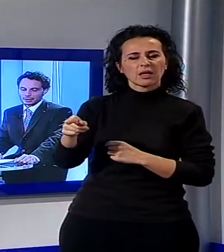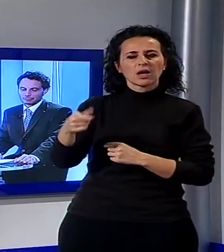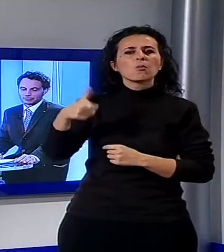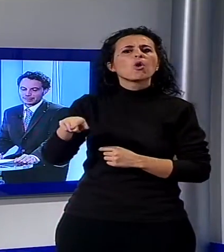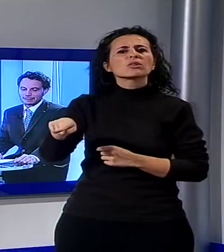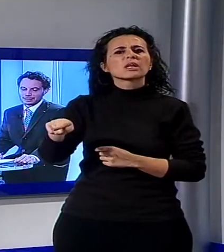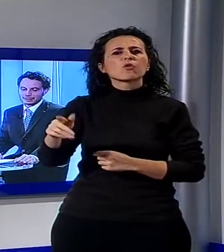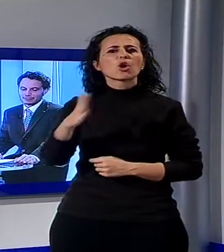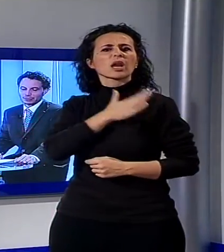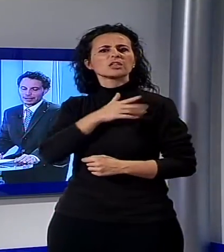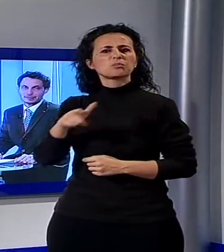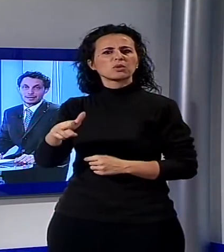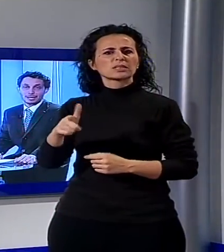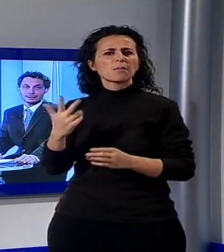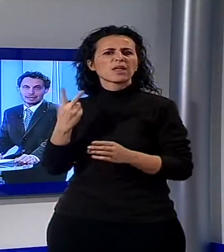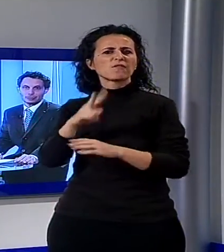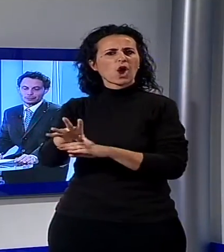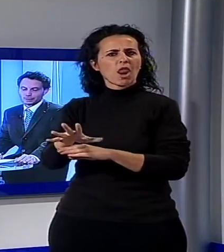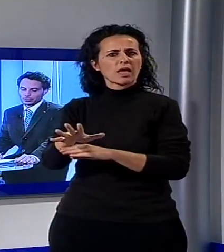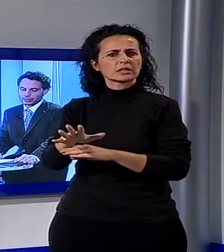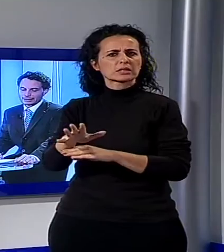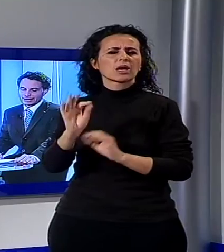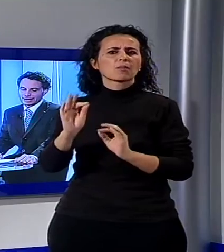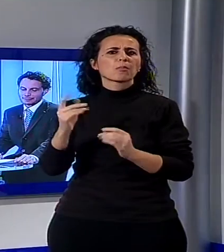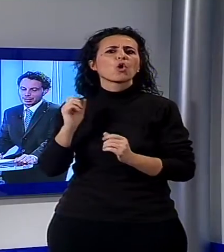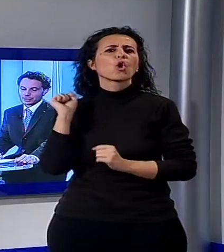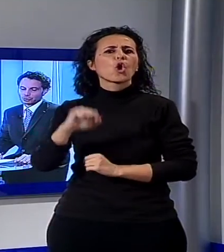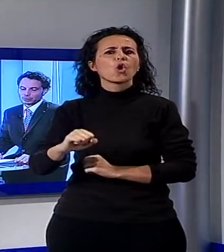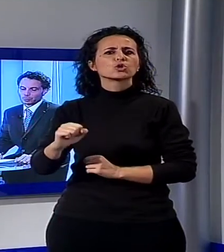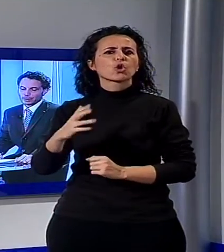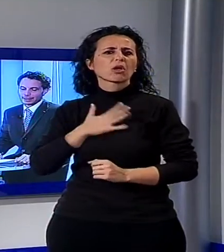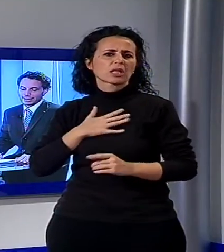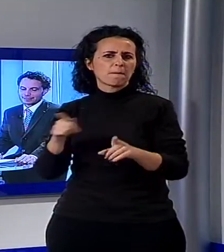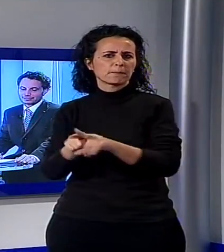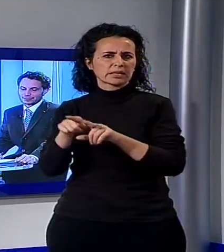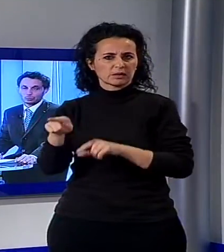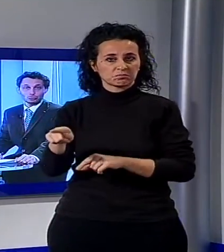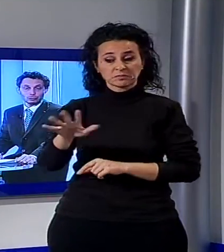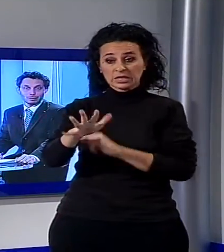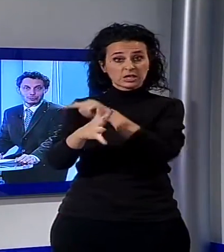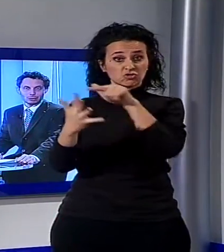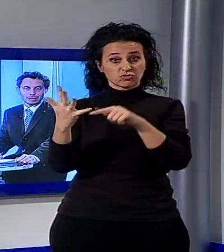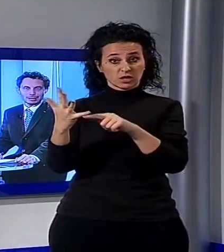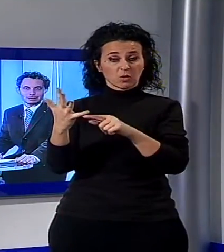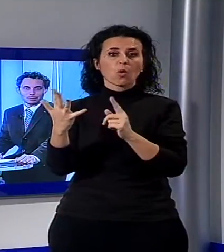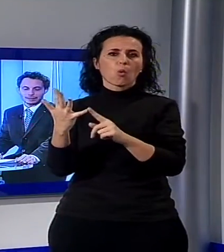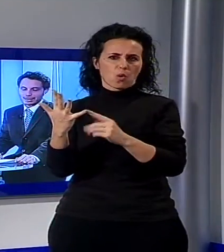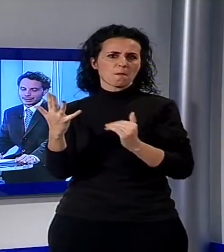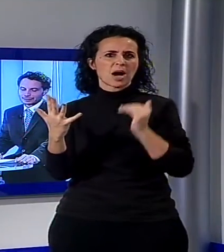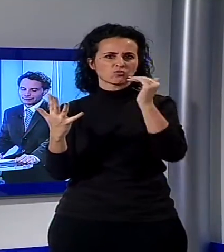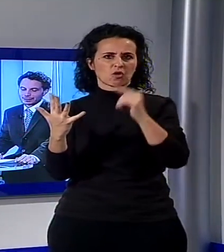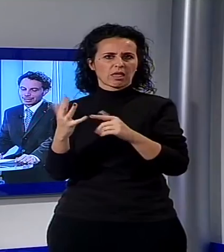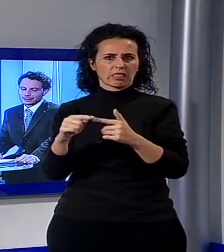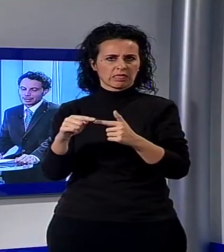responsabili di violenze a danno di coetanei. I cinque ragazzi, uno solo maggiorenne, due